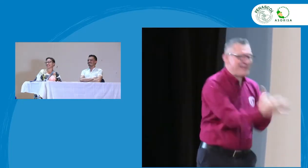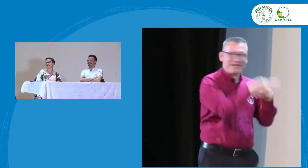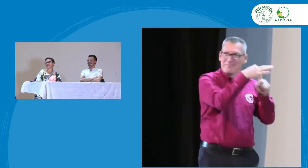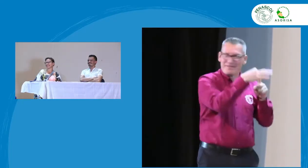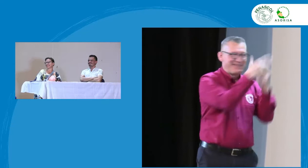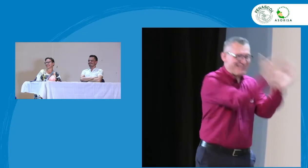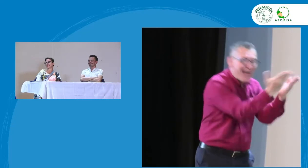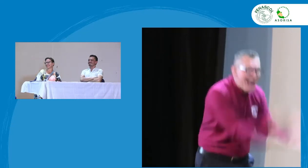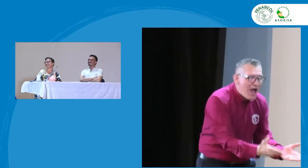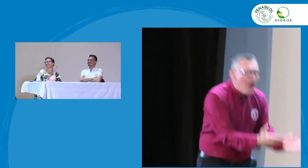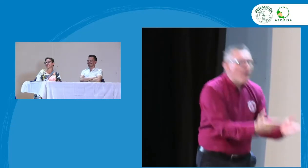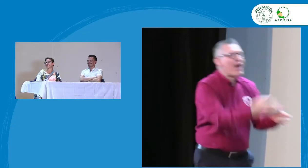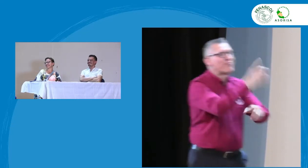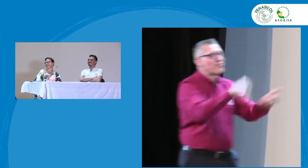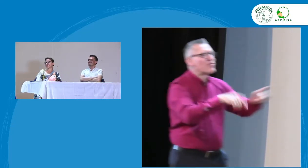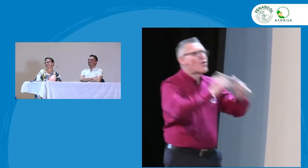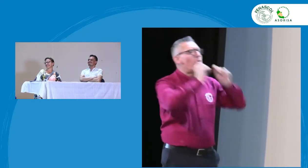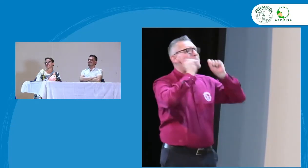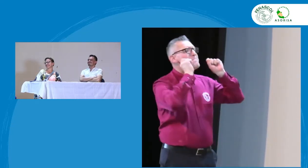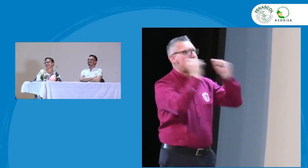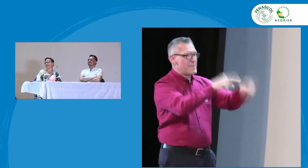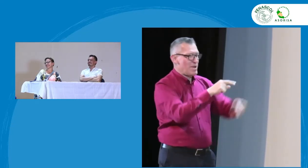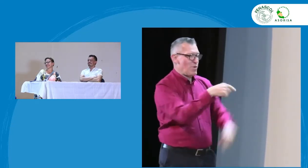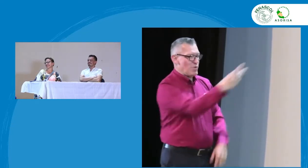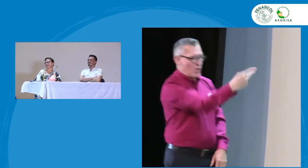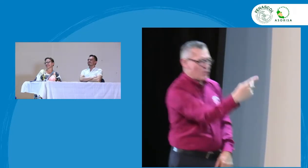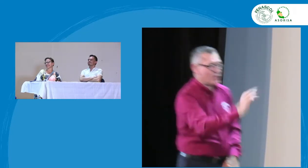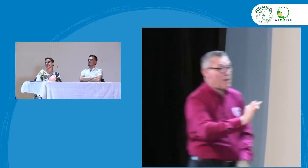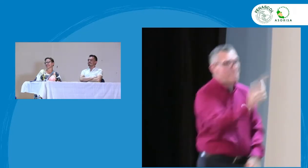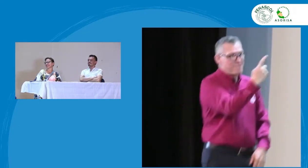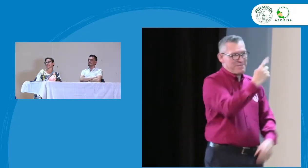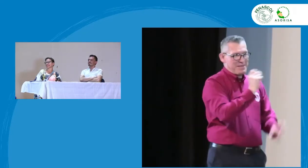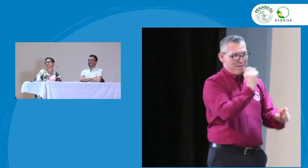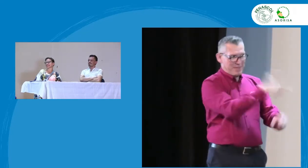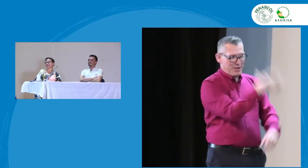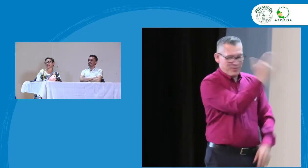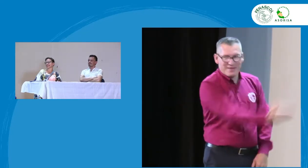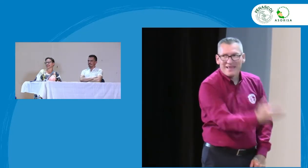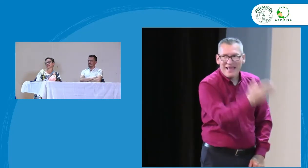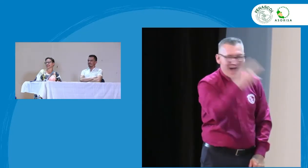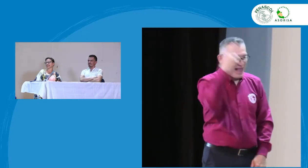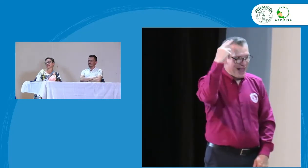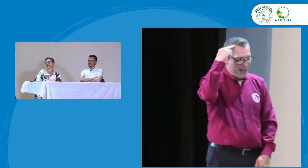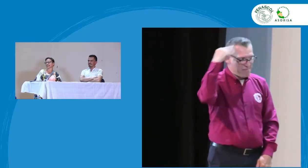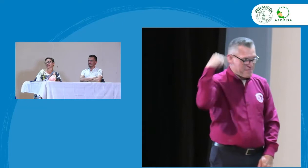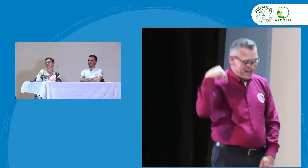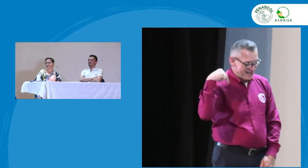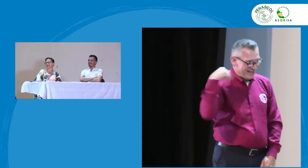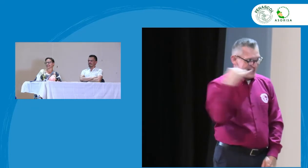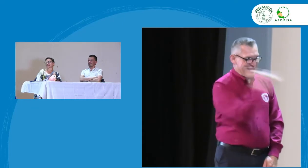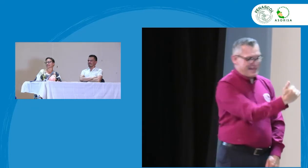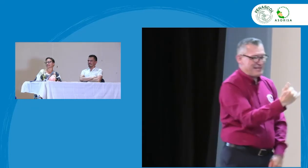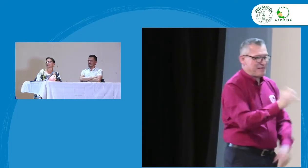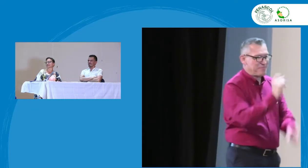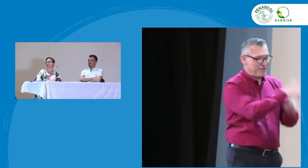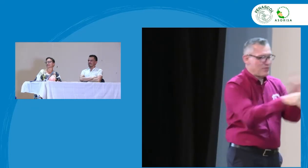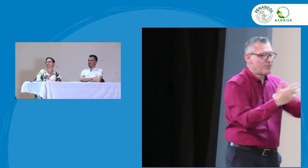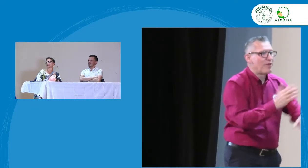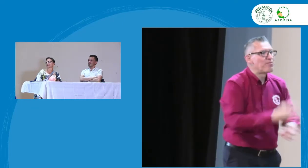y demanda respuestas frente a todas estas situaciones, ¿no? Así que, pues, los aprovecharemos el hecho de que ustedes